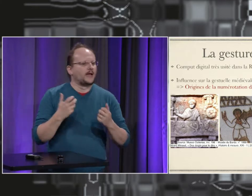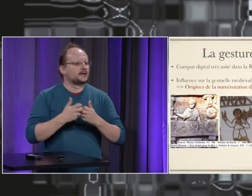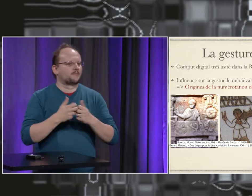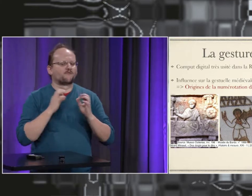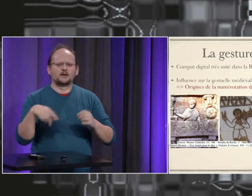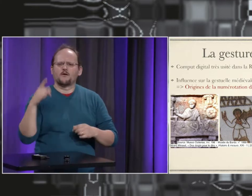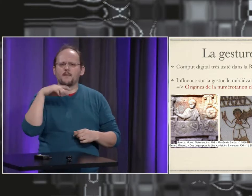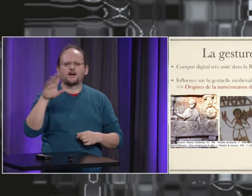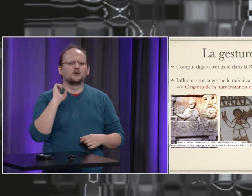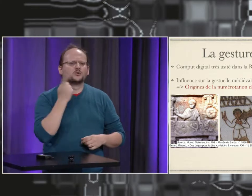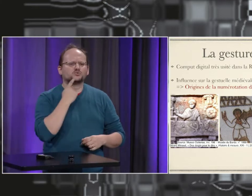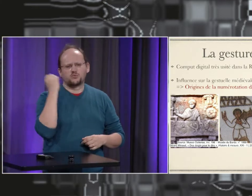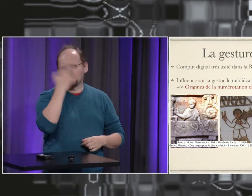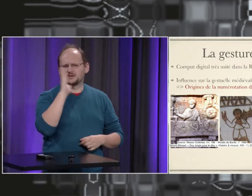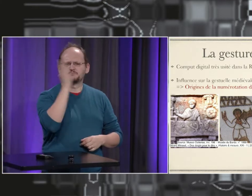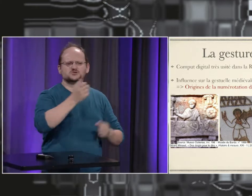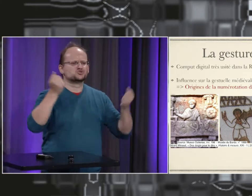La gestualité romaine La gesture romaine